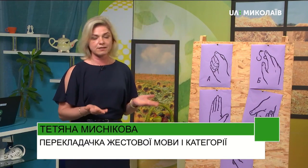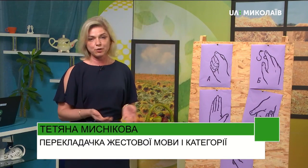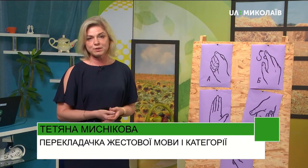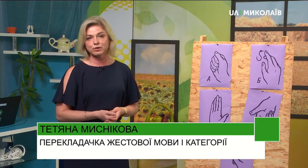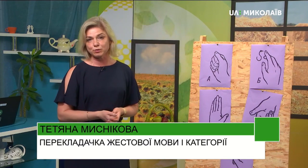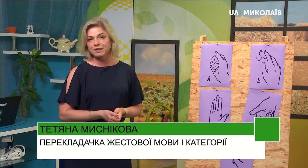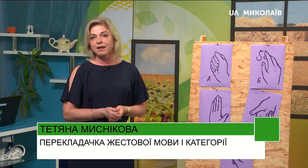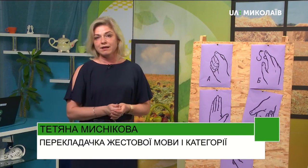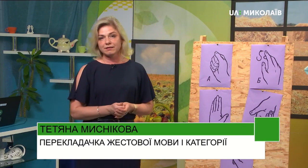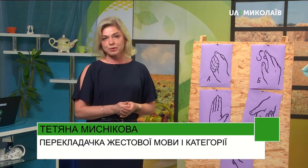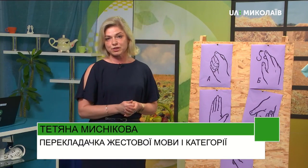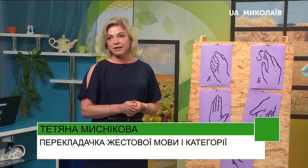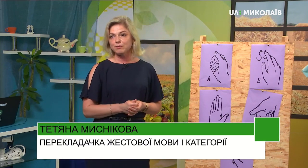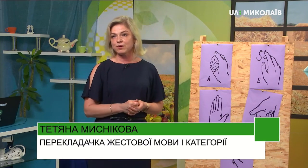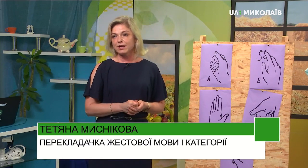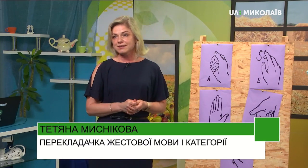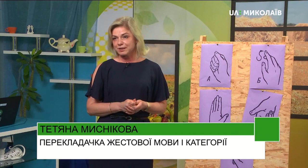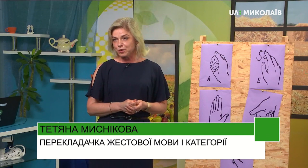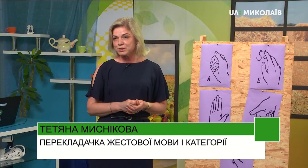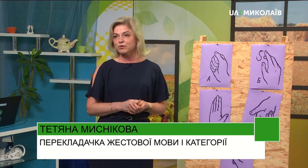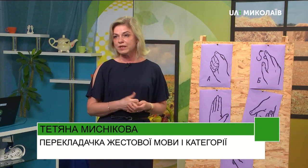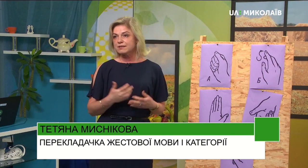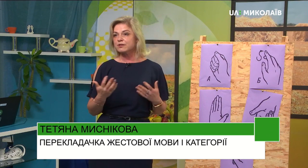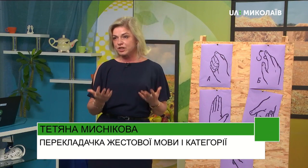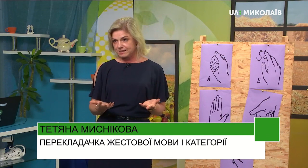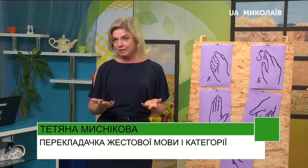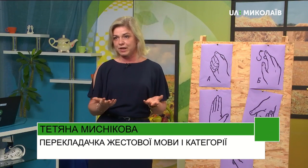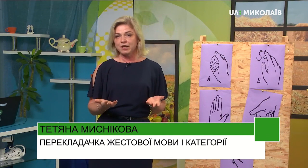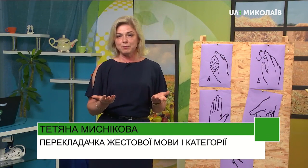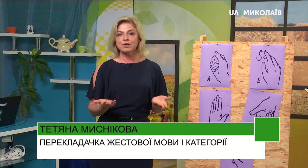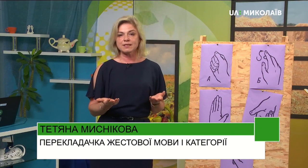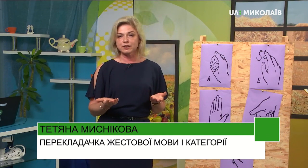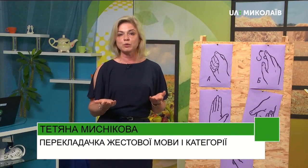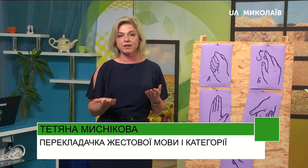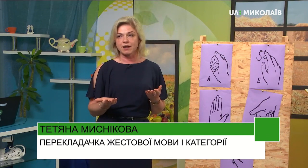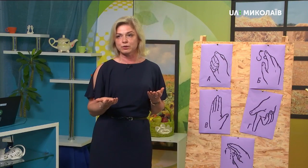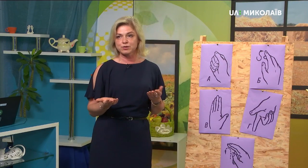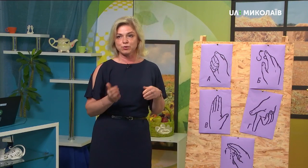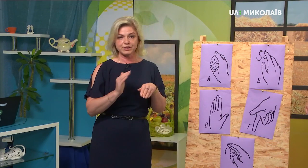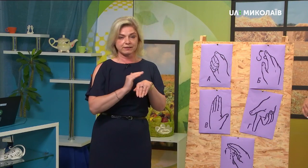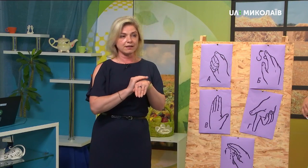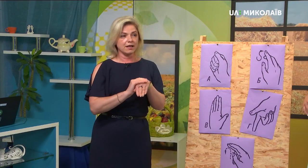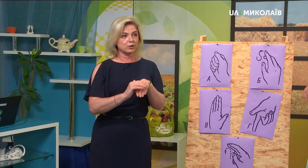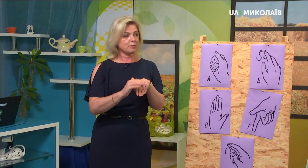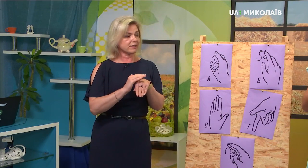знайомства, то ми починаємо знайомство із жестами. Ми показали «Добрий ранок» сьогодні, так? «Добрий